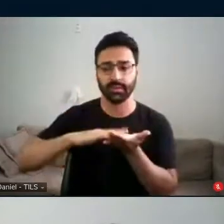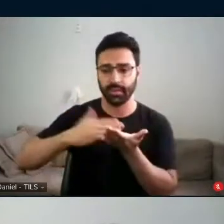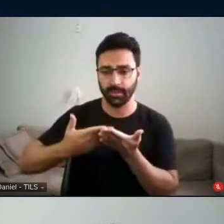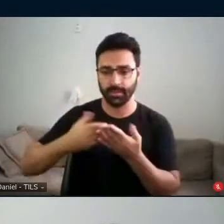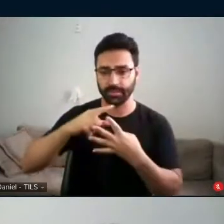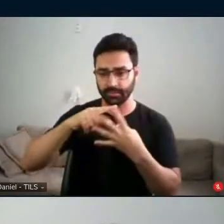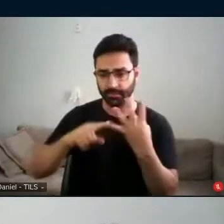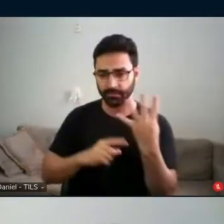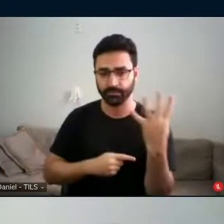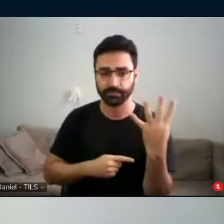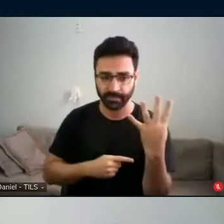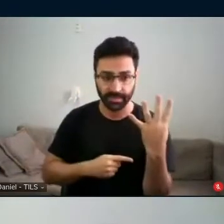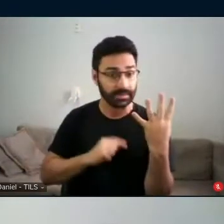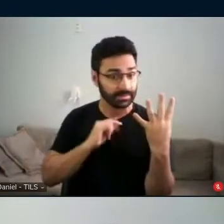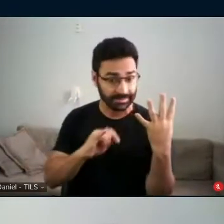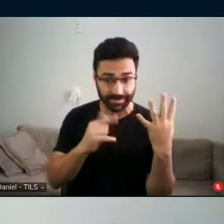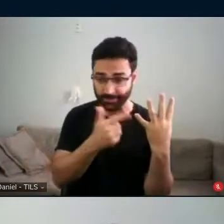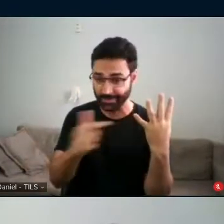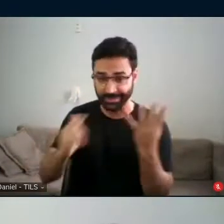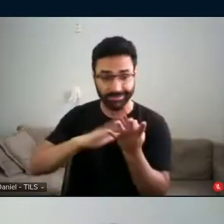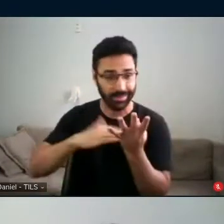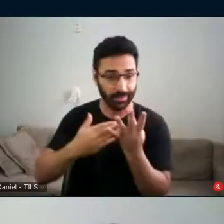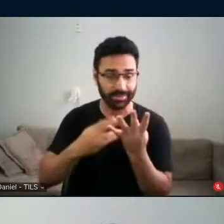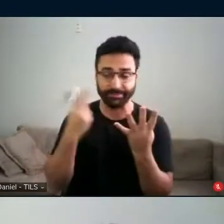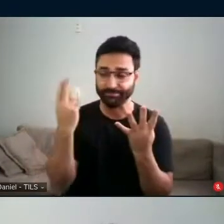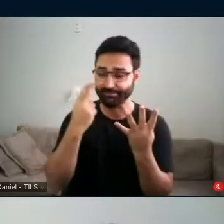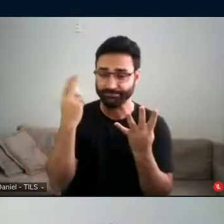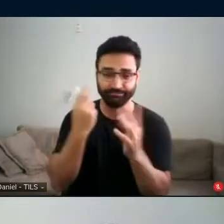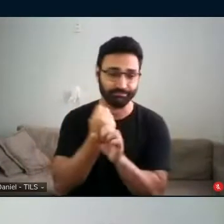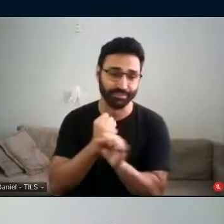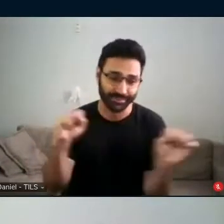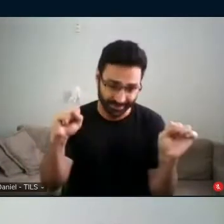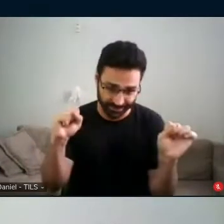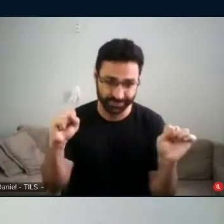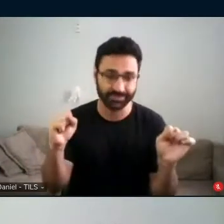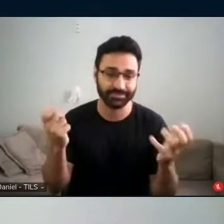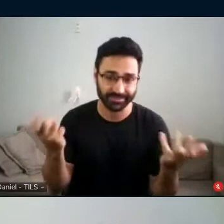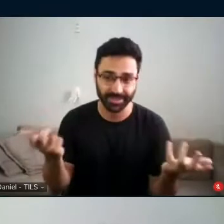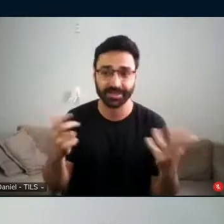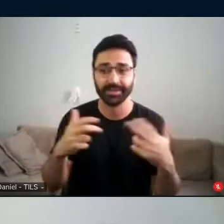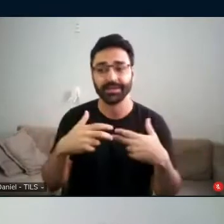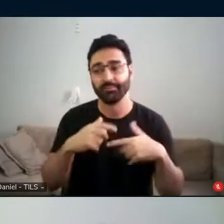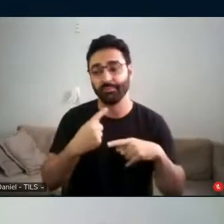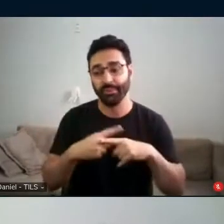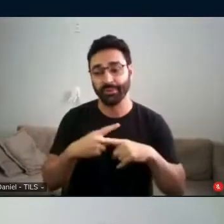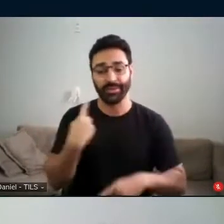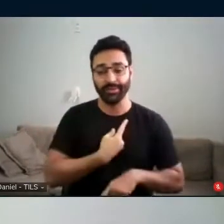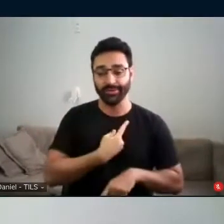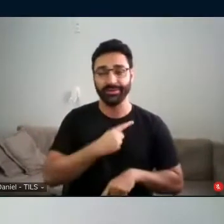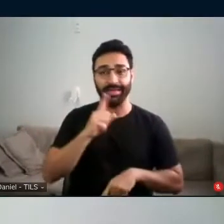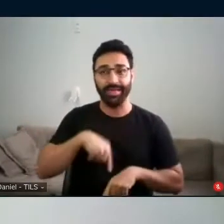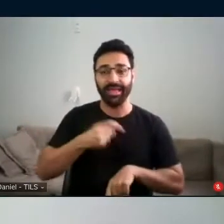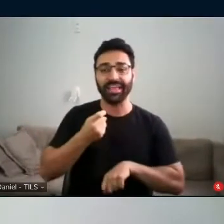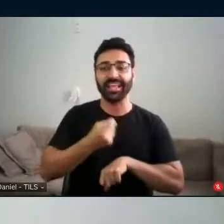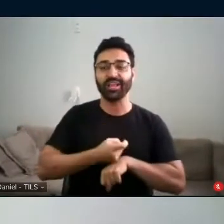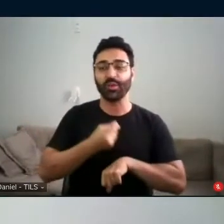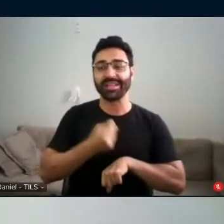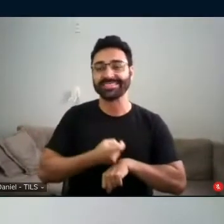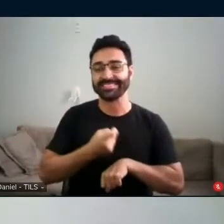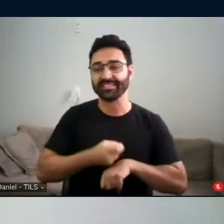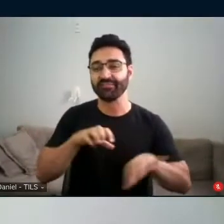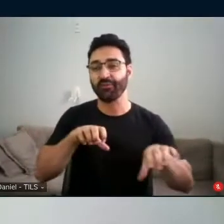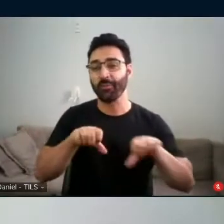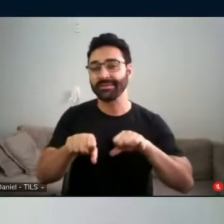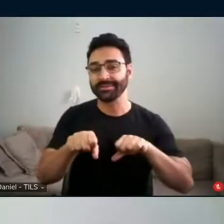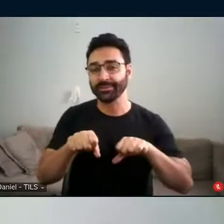que sem elas e eles não poderíamos, devido à nossa ignorância na nossa formação, às nossas